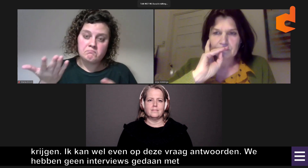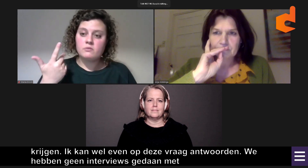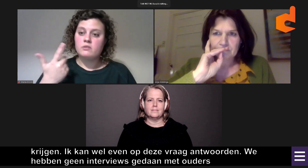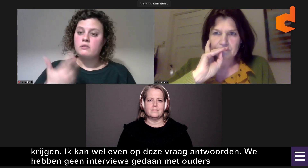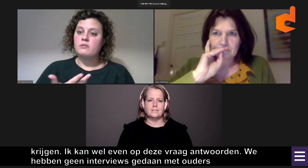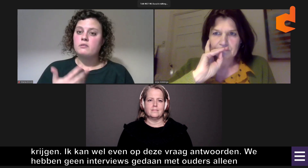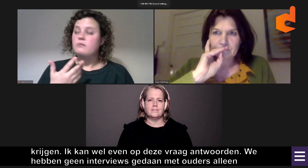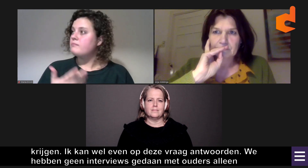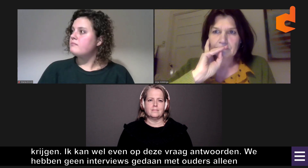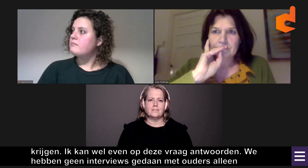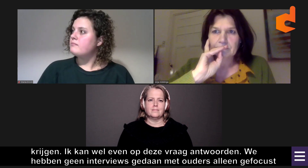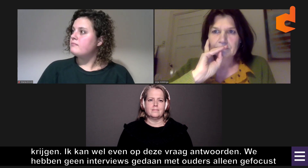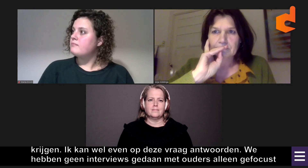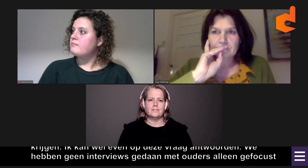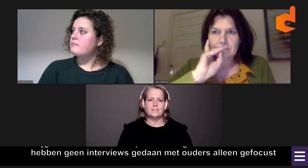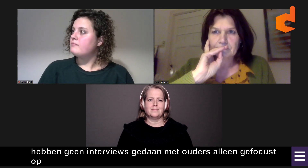slechthorende jongeren.